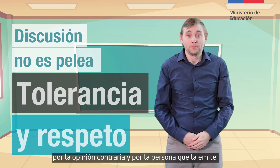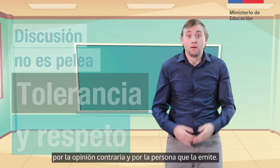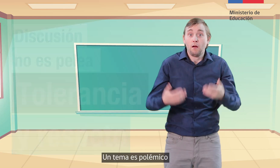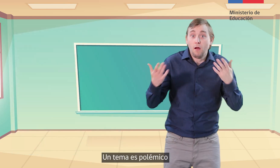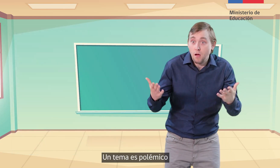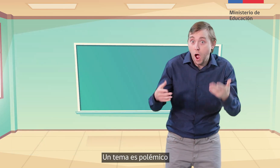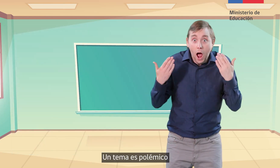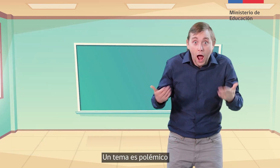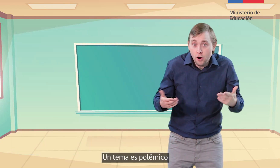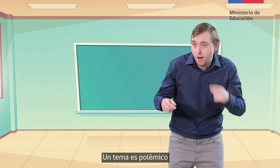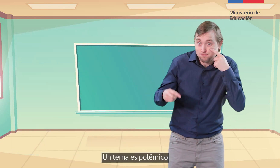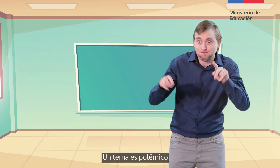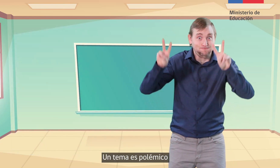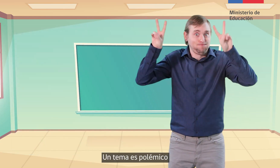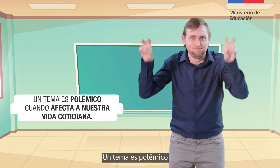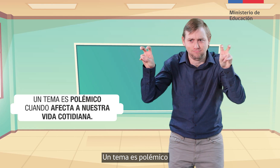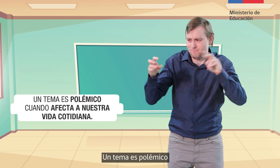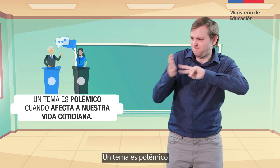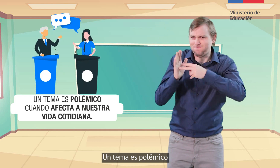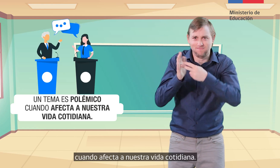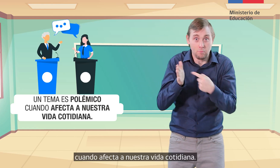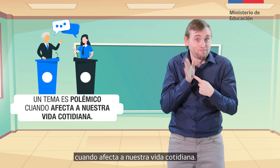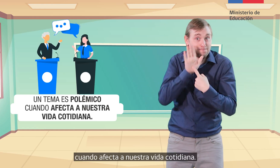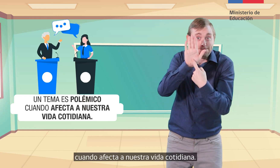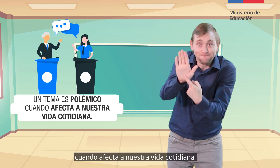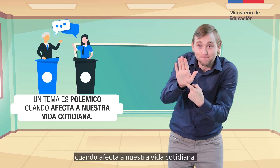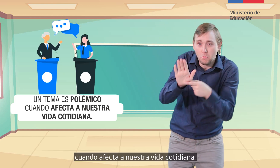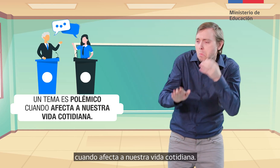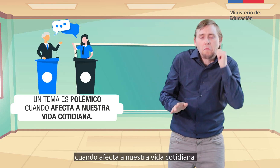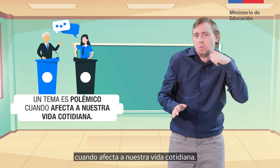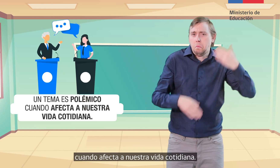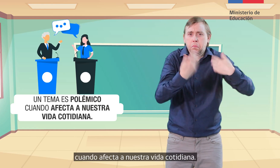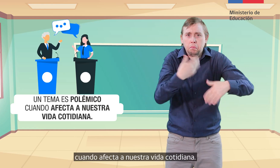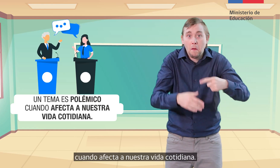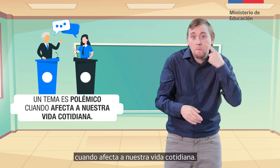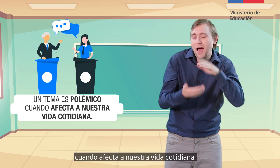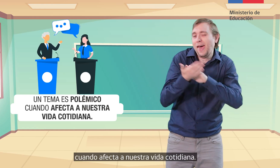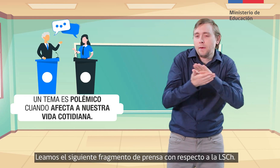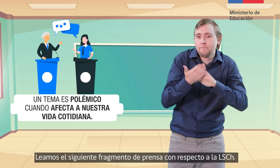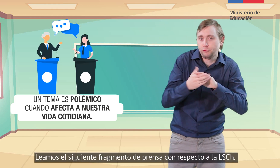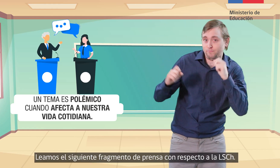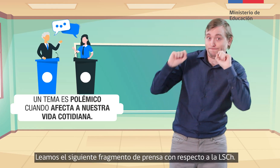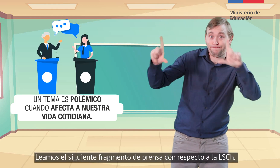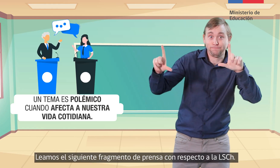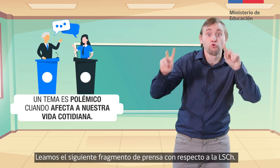Un tema es polémico cuando afecta a nuestra vida cotidiana. Leamos el siguiente